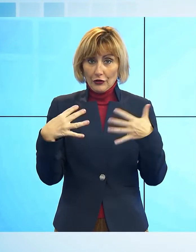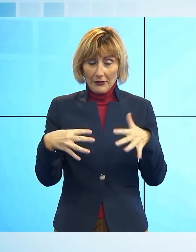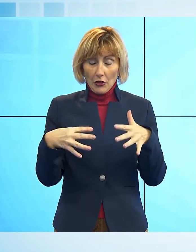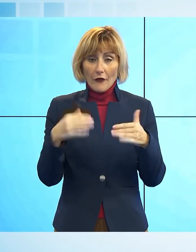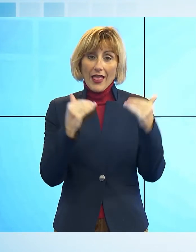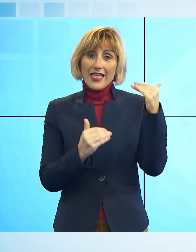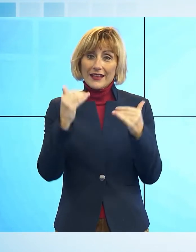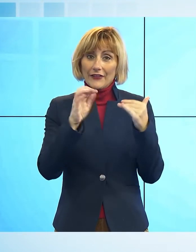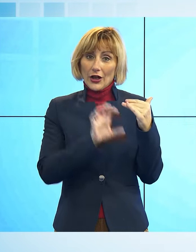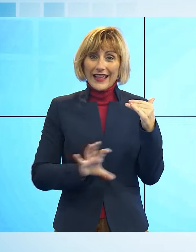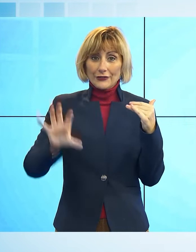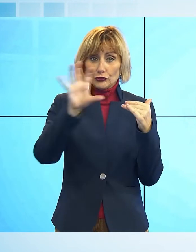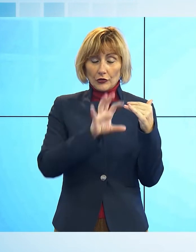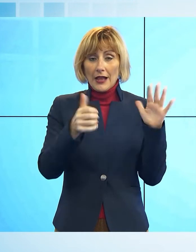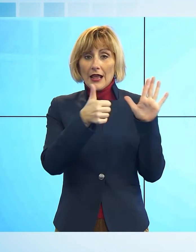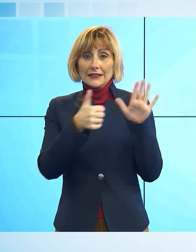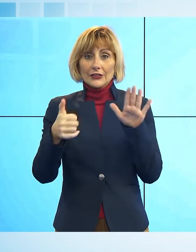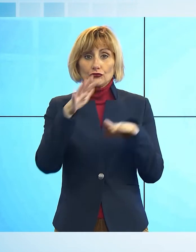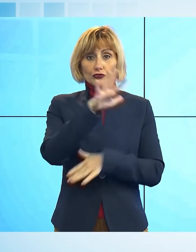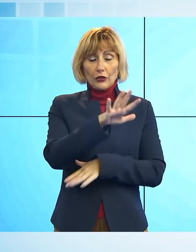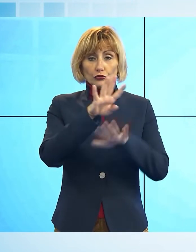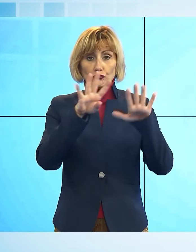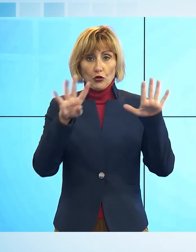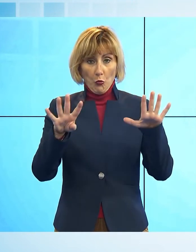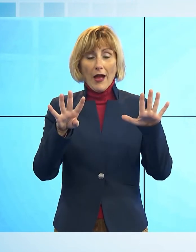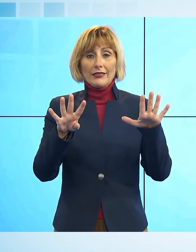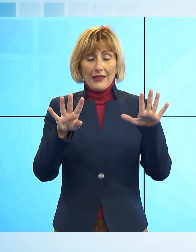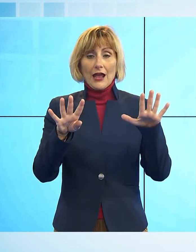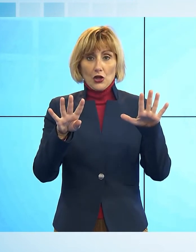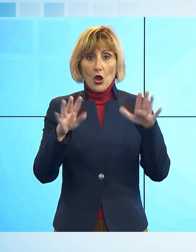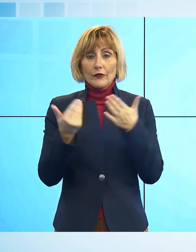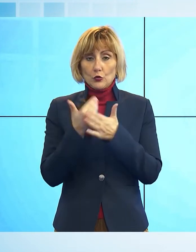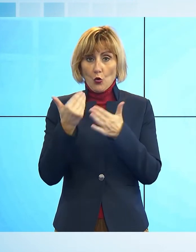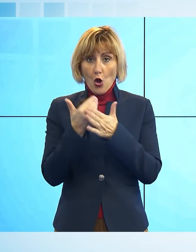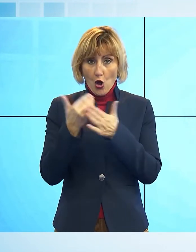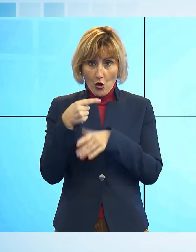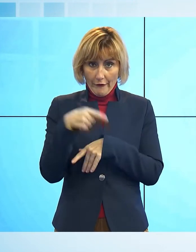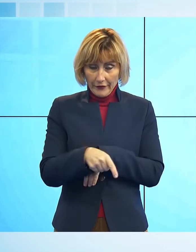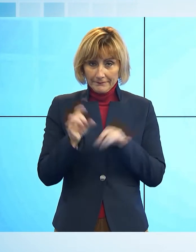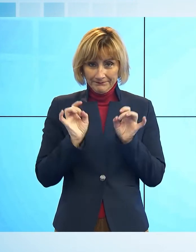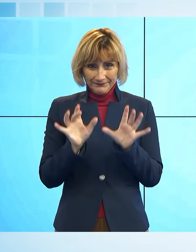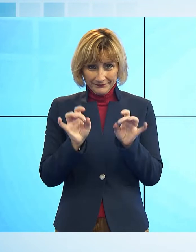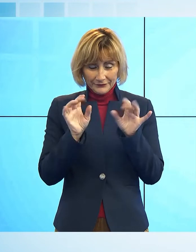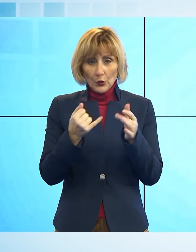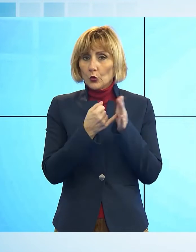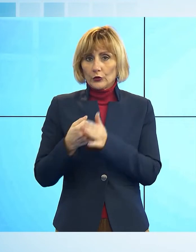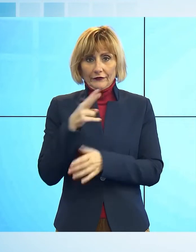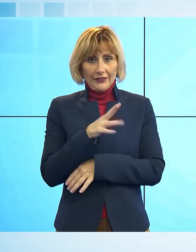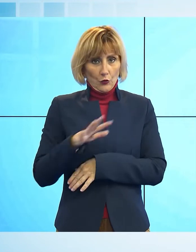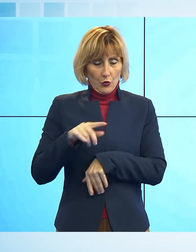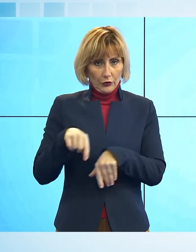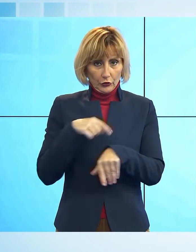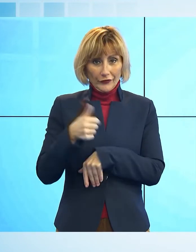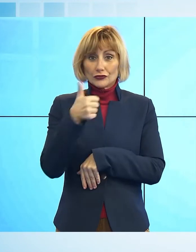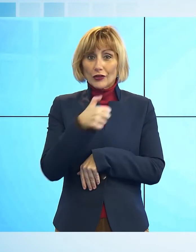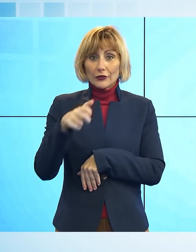regionale sono 659 i nuovi positivi nelle ultime 24 ore, 137 in meno rispetto alla